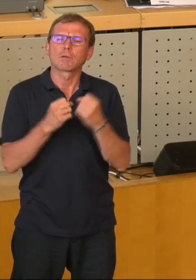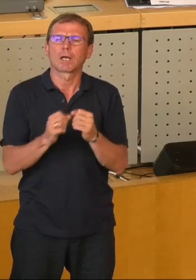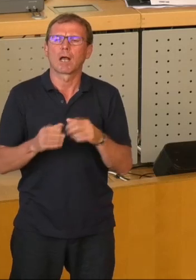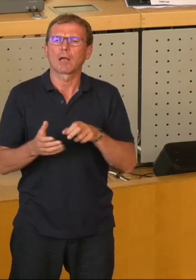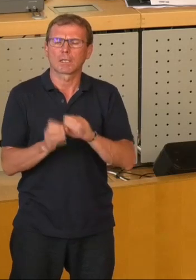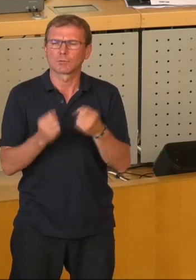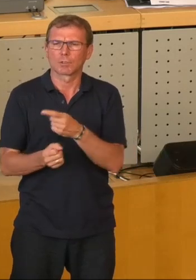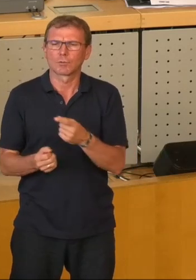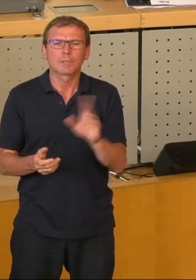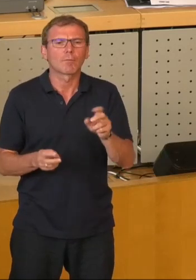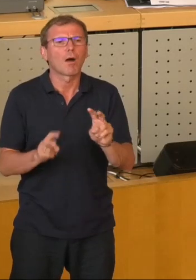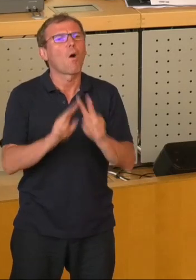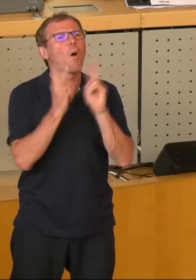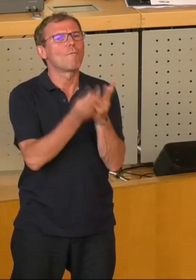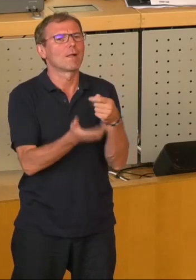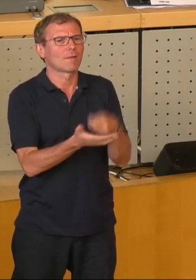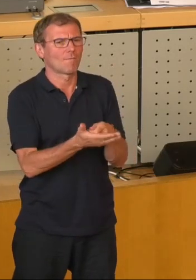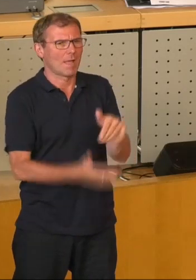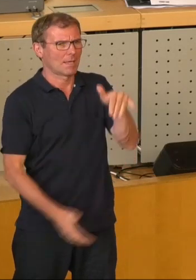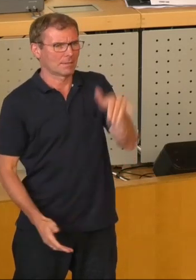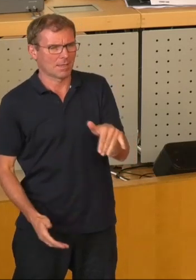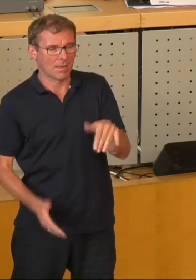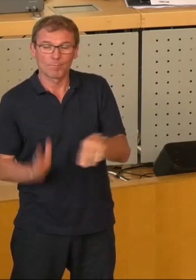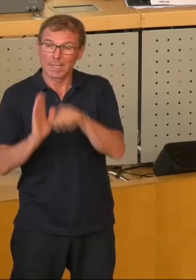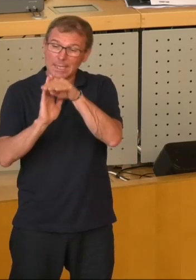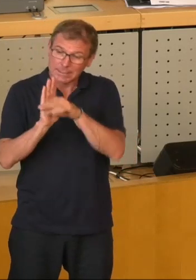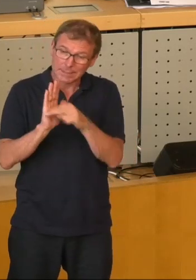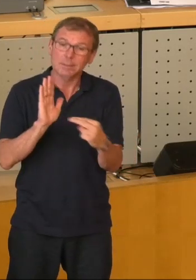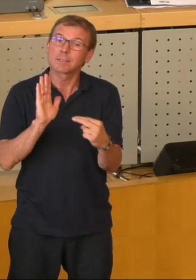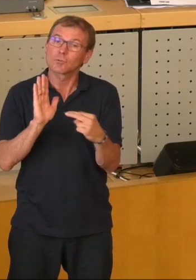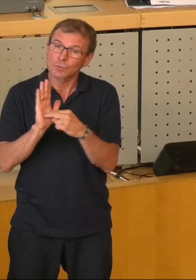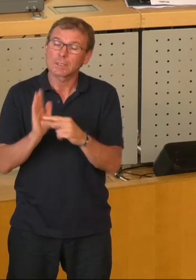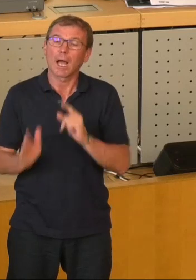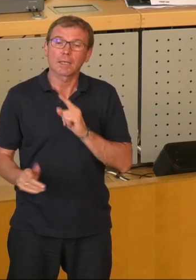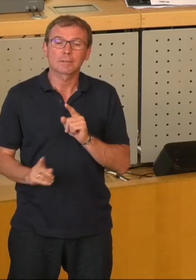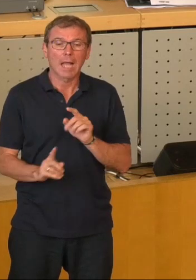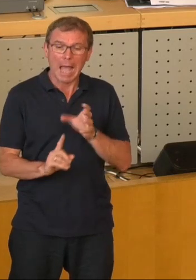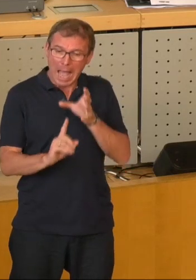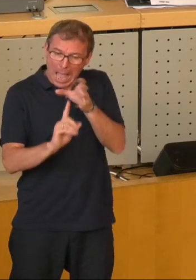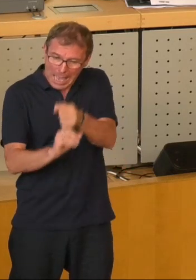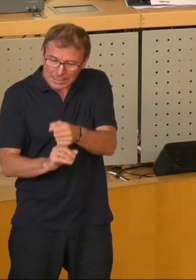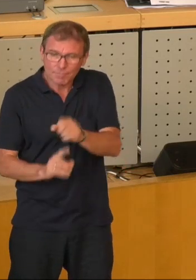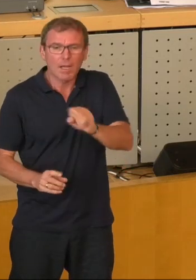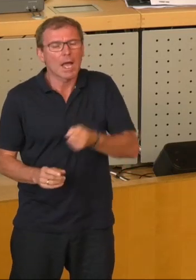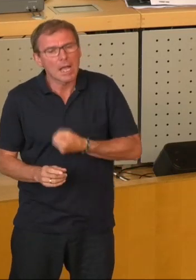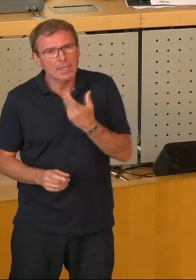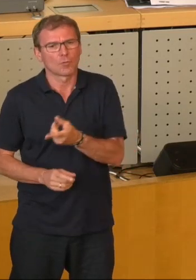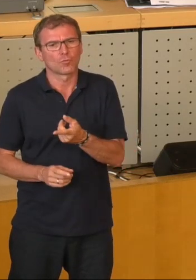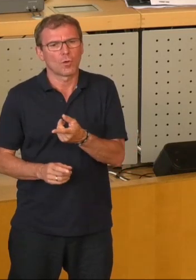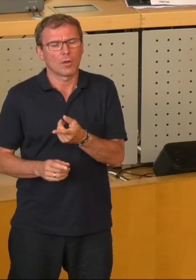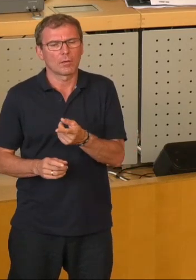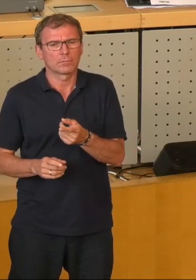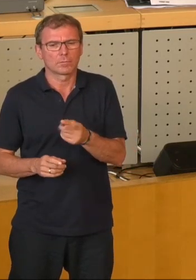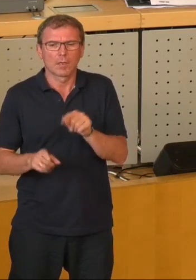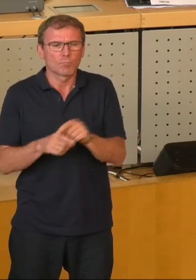natürlich einen ökologischen Wert dargestellt haben. Der Gesetzgeber sieht vor, dass Eingriffe in Natur und Landschaft ausgeglichen werden müssen